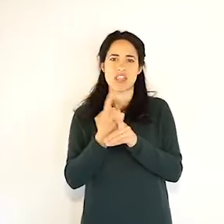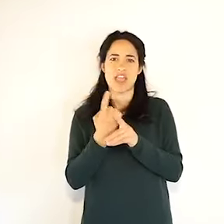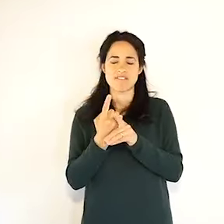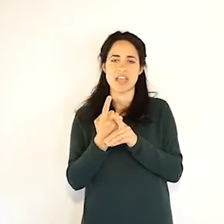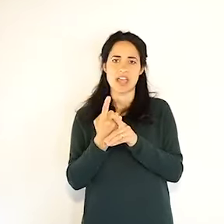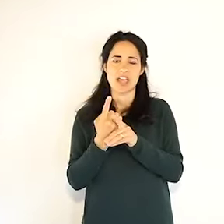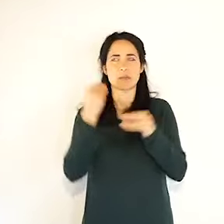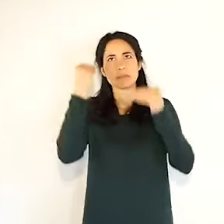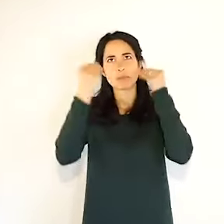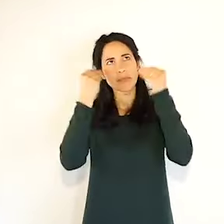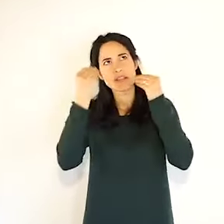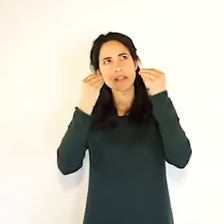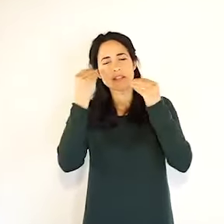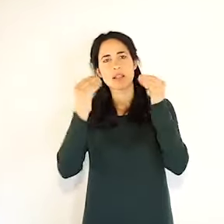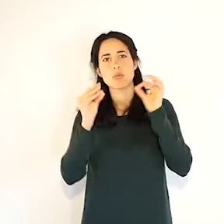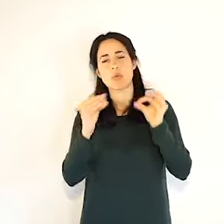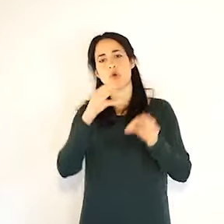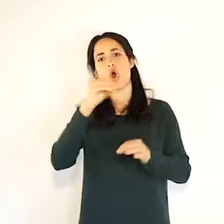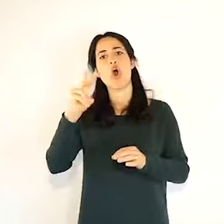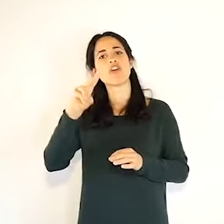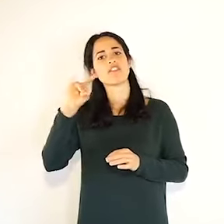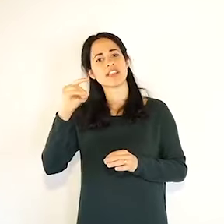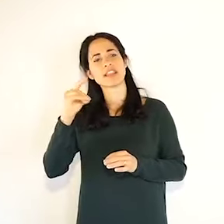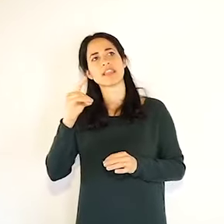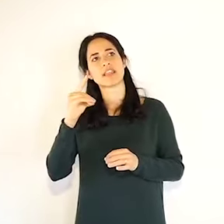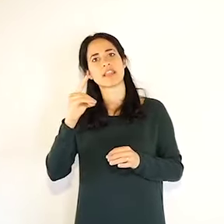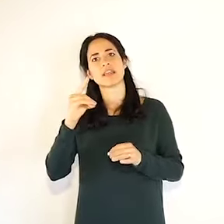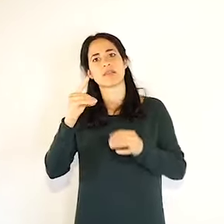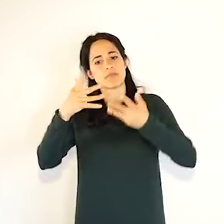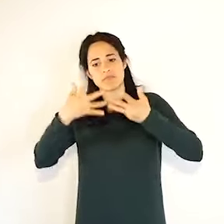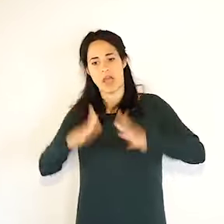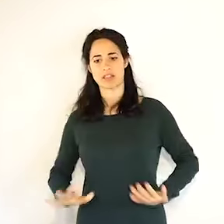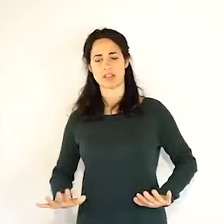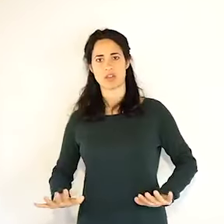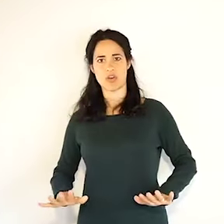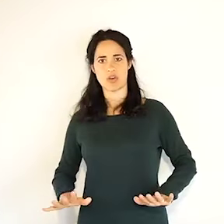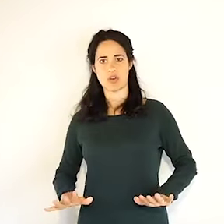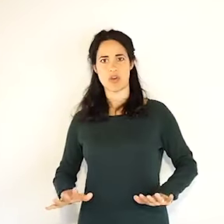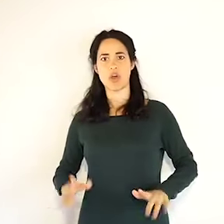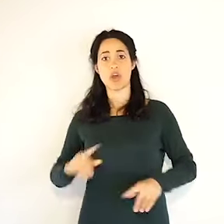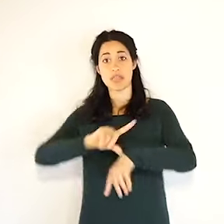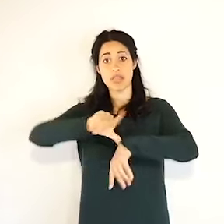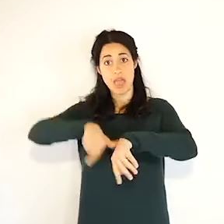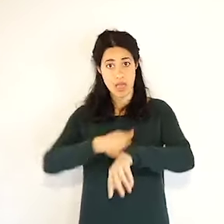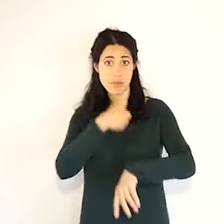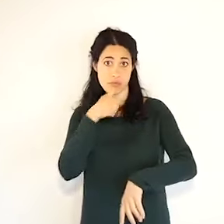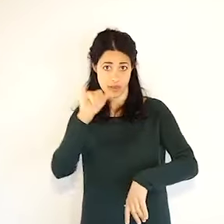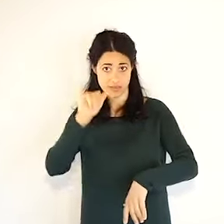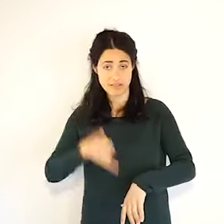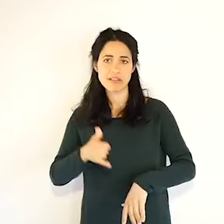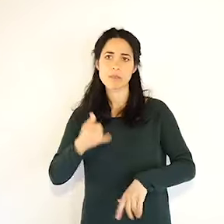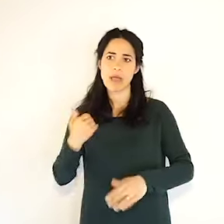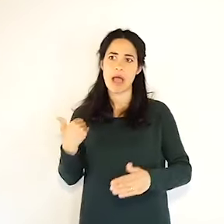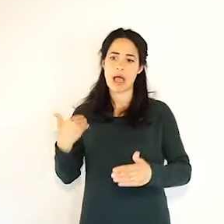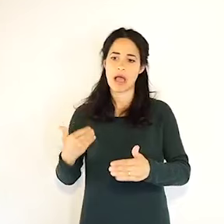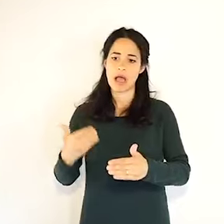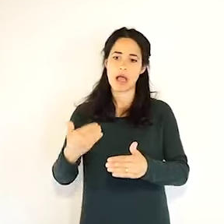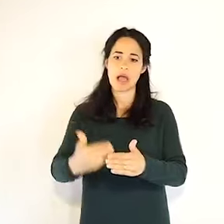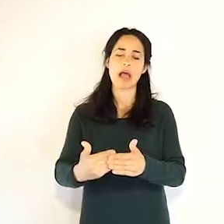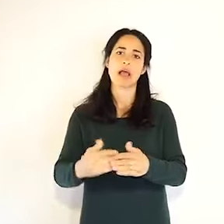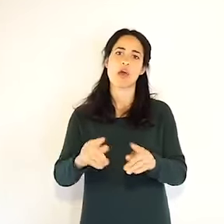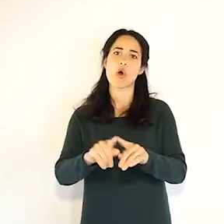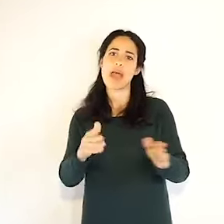ritorno alla normalità perché non arriviamo alla normalità senza far nulla aspettando soltanto che qualcuno ci dica